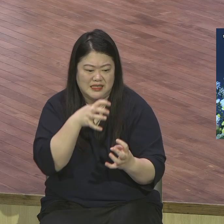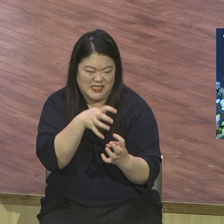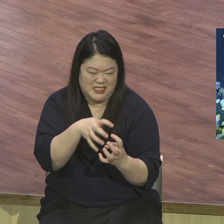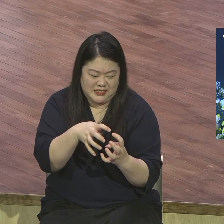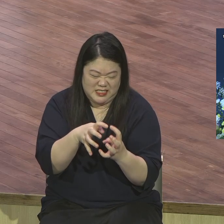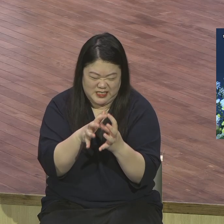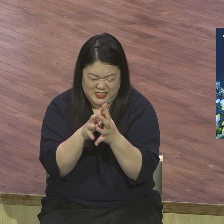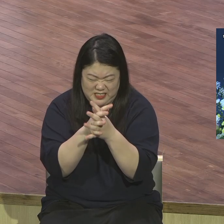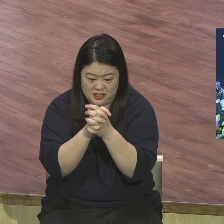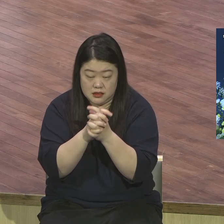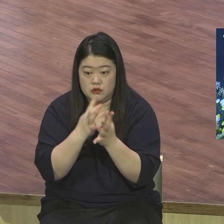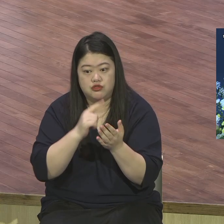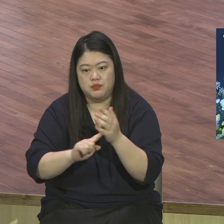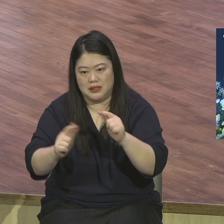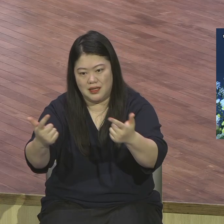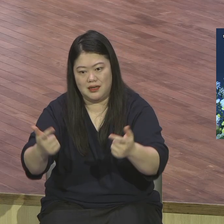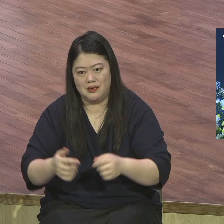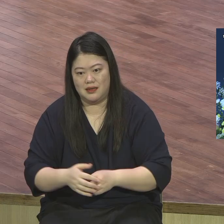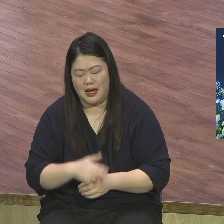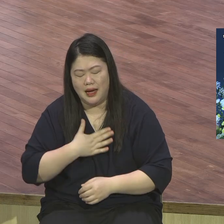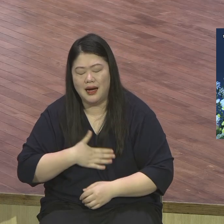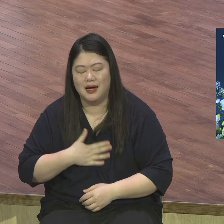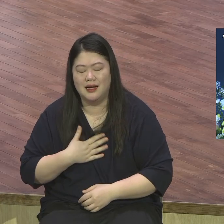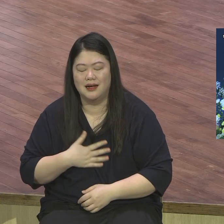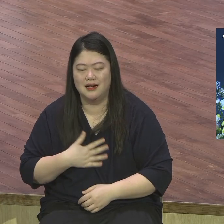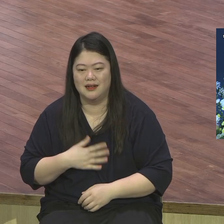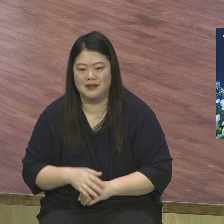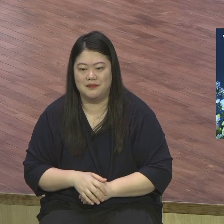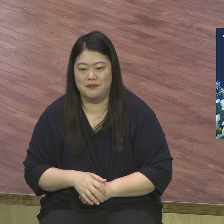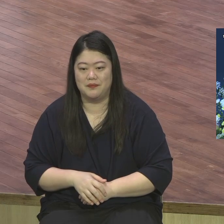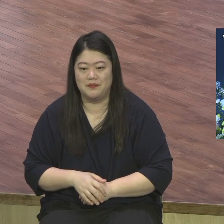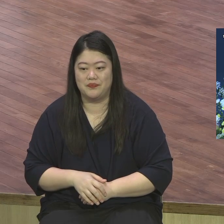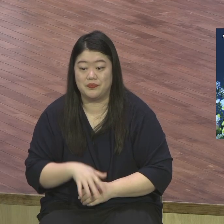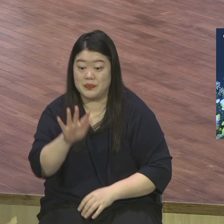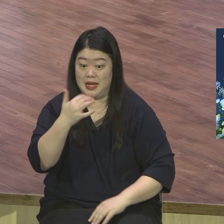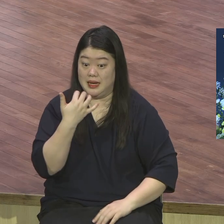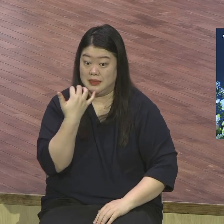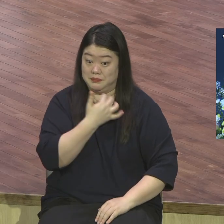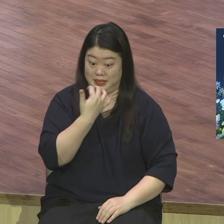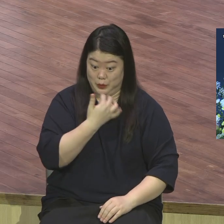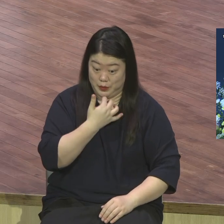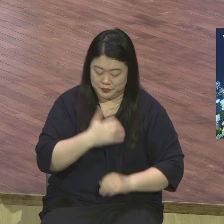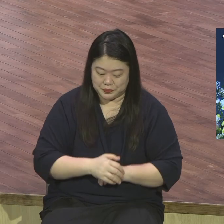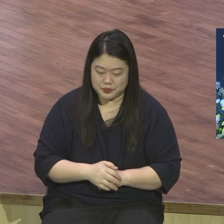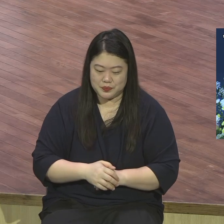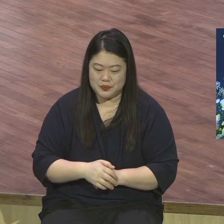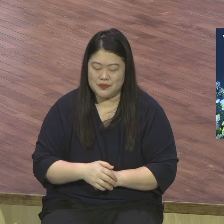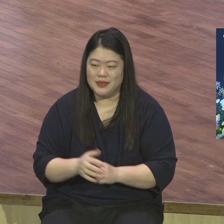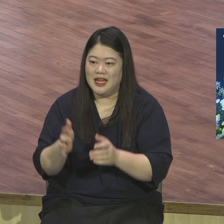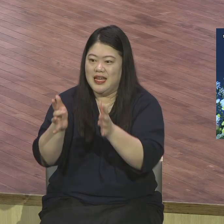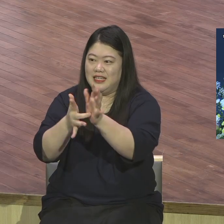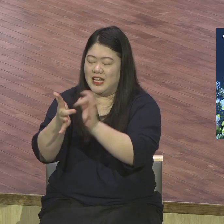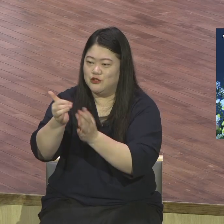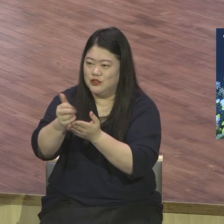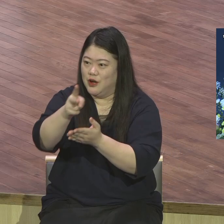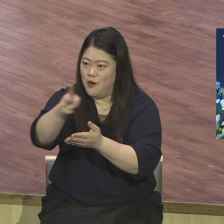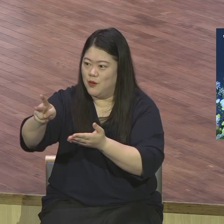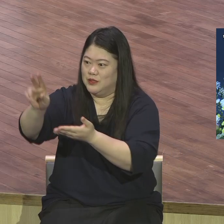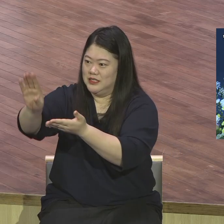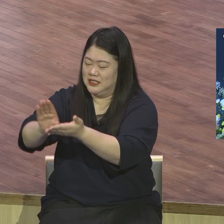21절 13절에 오는 베드로가 예수님께서 십자가 대속과 부활해서 말씀하시니까 대부분에 뭐라 합니까 인간적이고